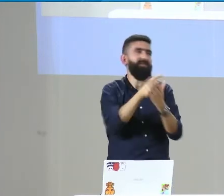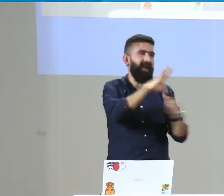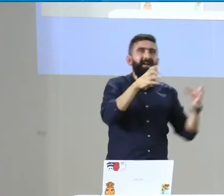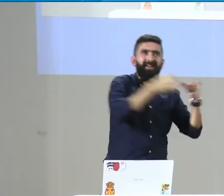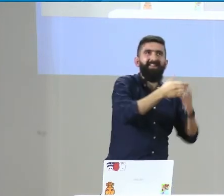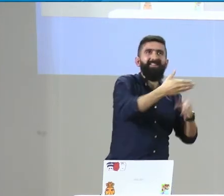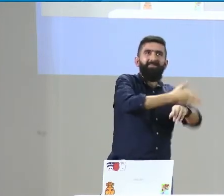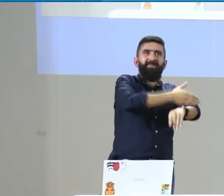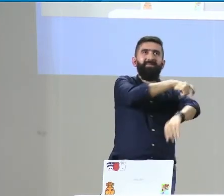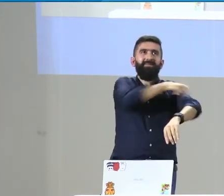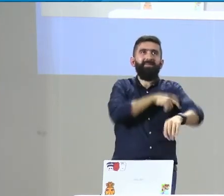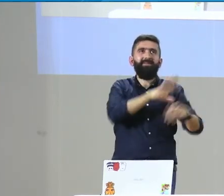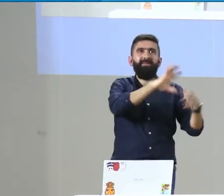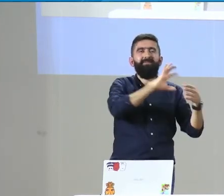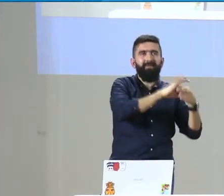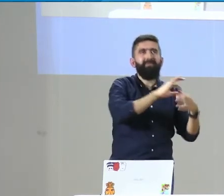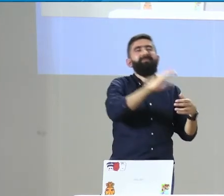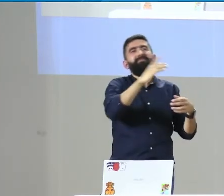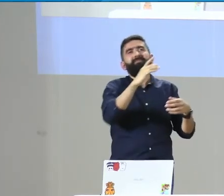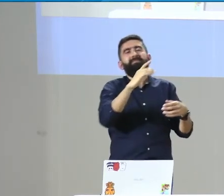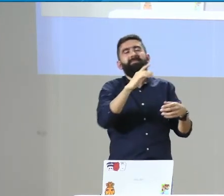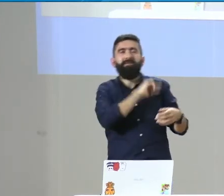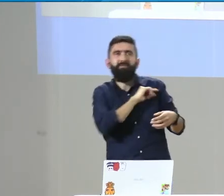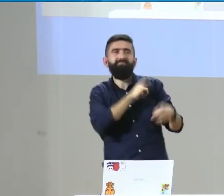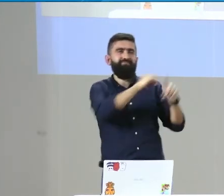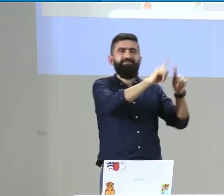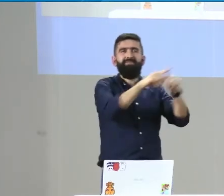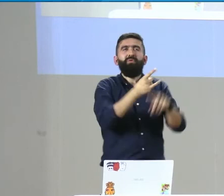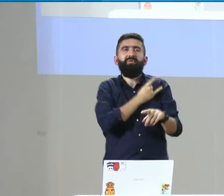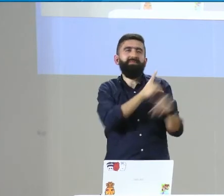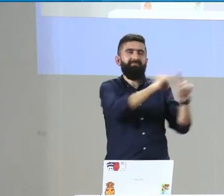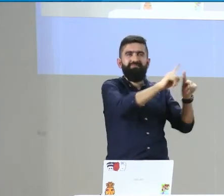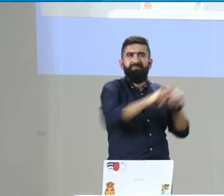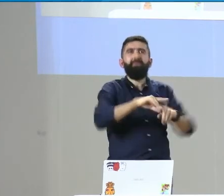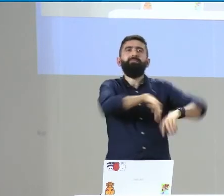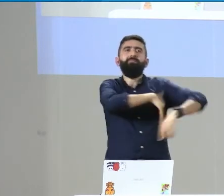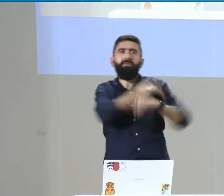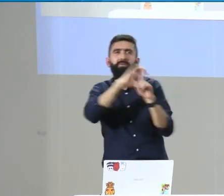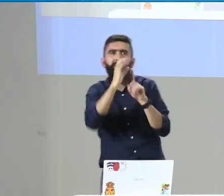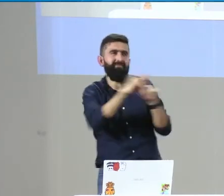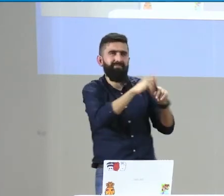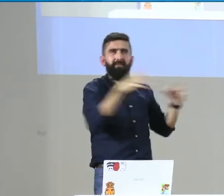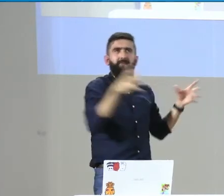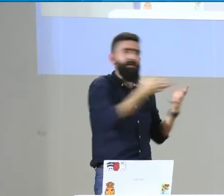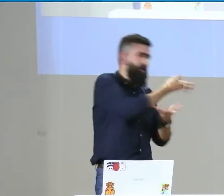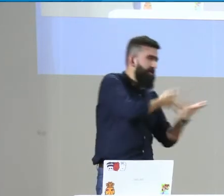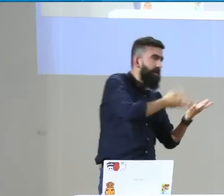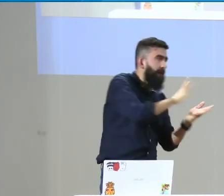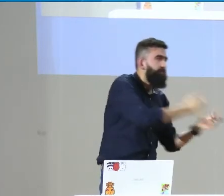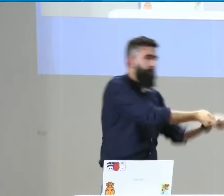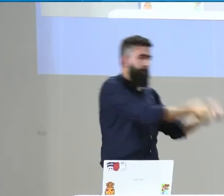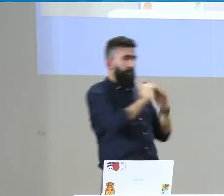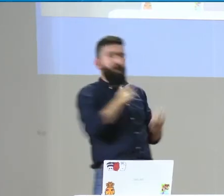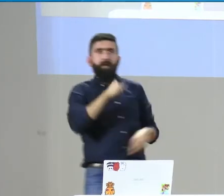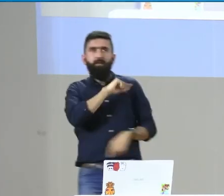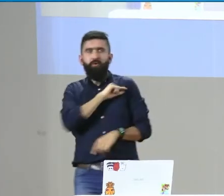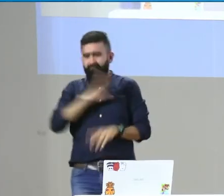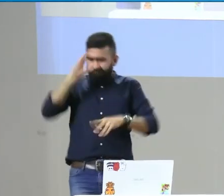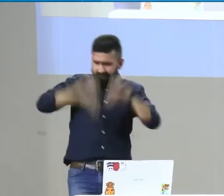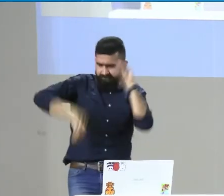Bien, entonces, desde el INSOR estamos diseñando la encuesta desde el mismo, desde el precomité con los diferentes referentes que ya habíamos mencionado, el Ministerio de Cultura,